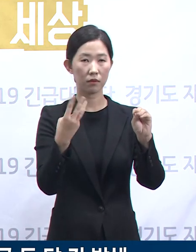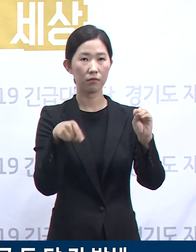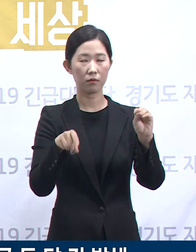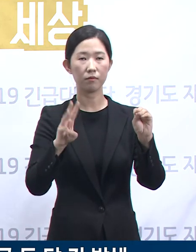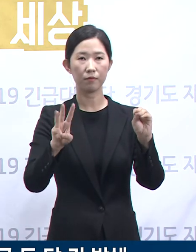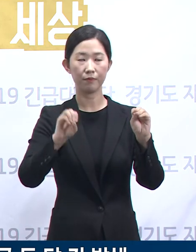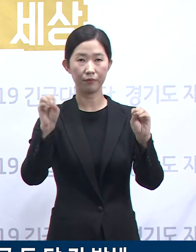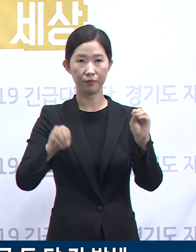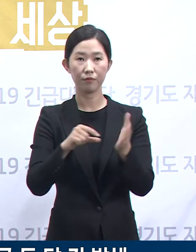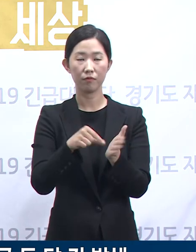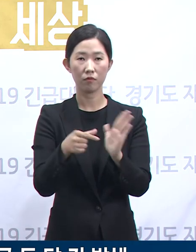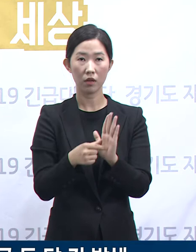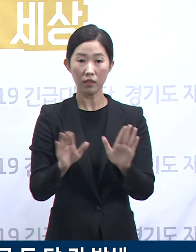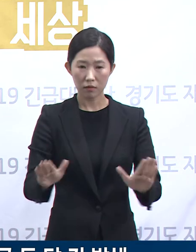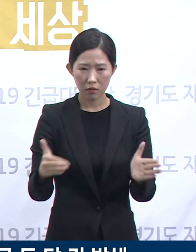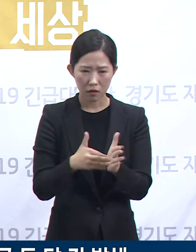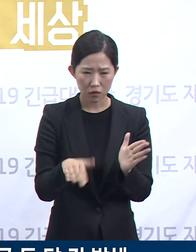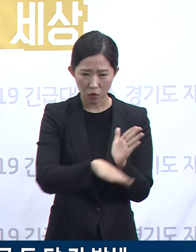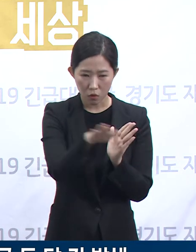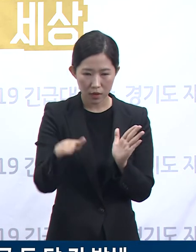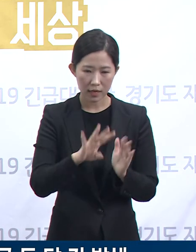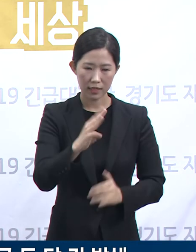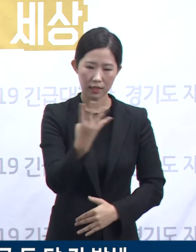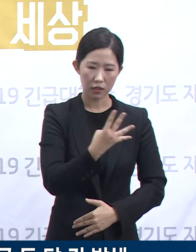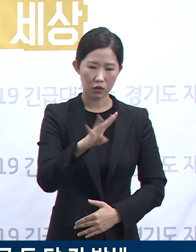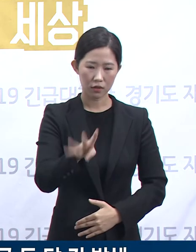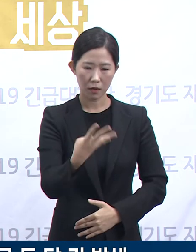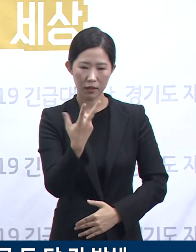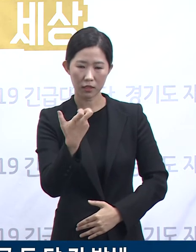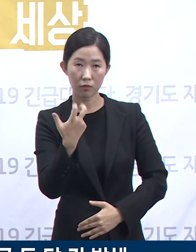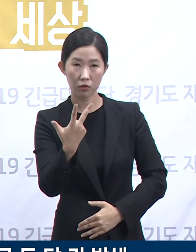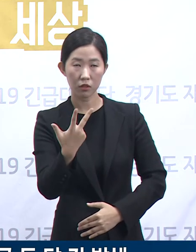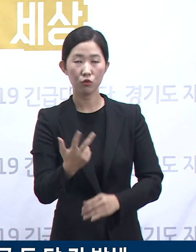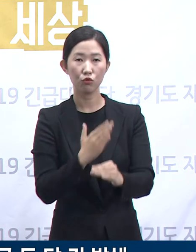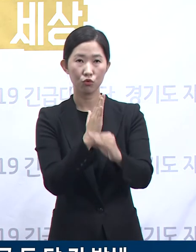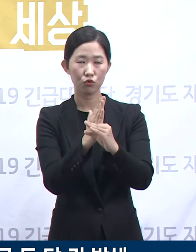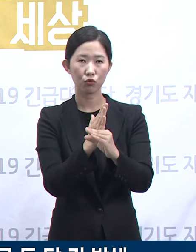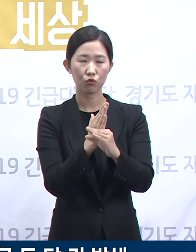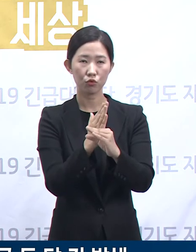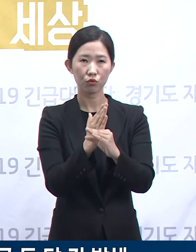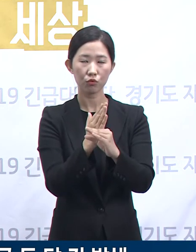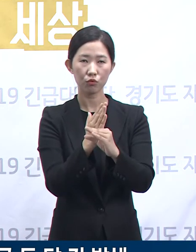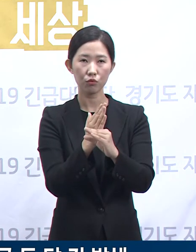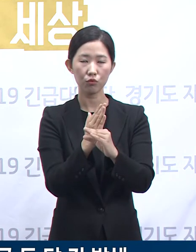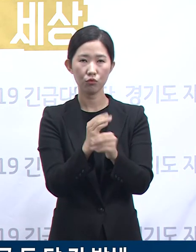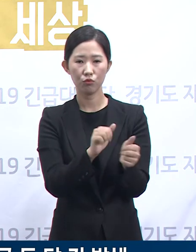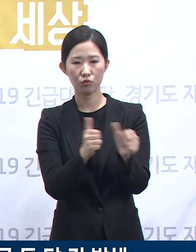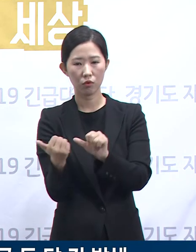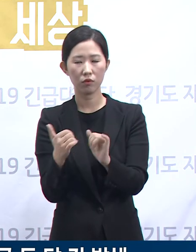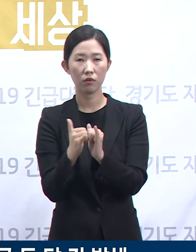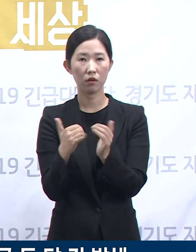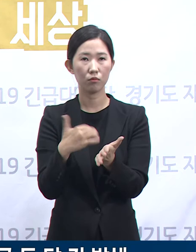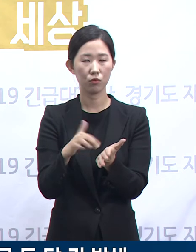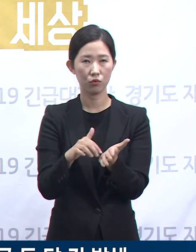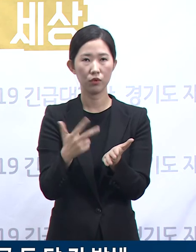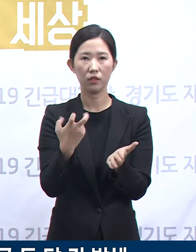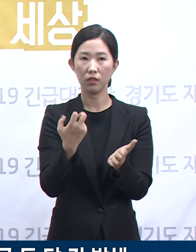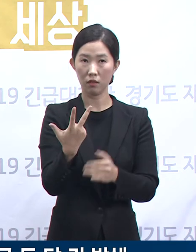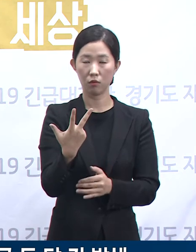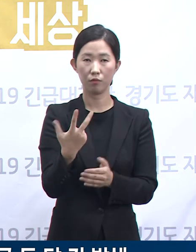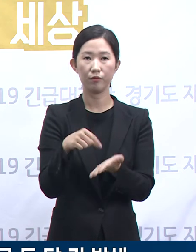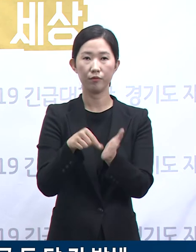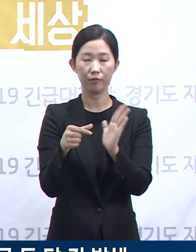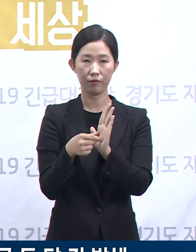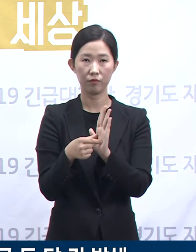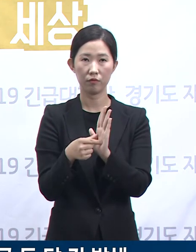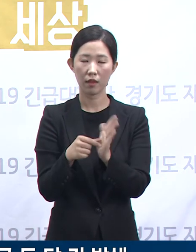77분이 안타깝게 사망했습니다. 애도를 표합니다. 지금까지의 단순 치명률을 계산하면 약 1